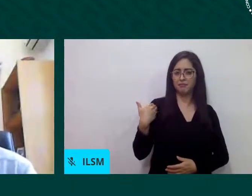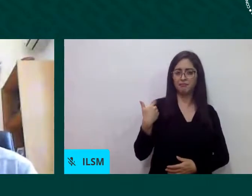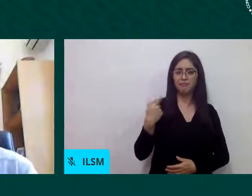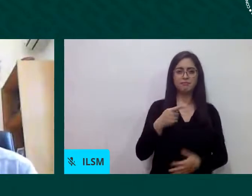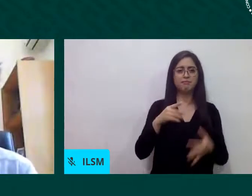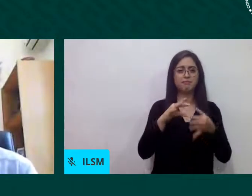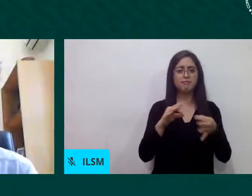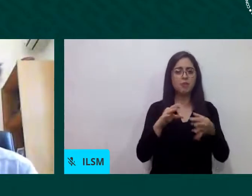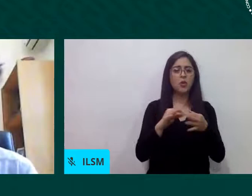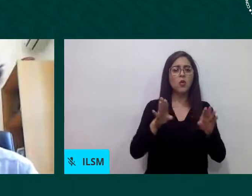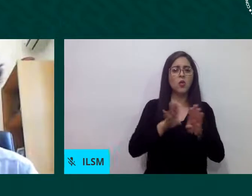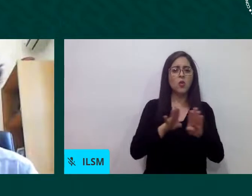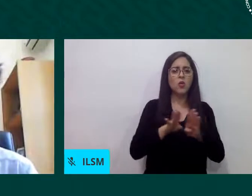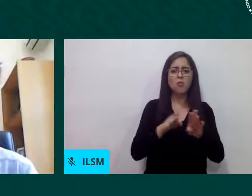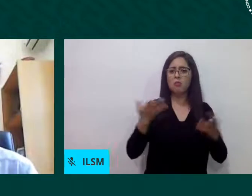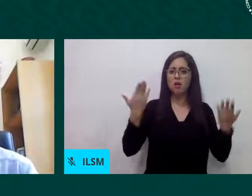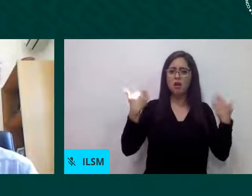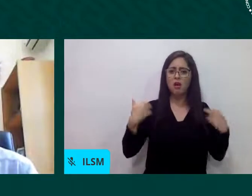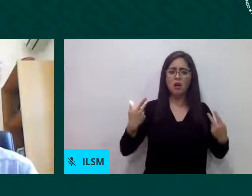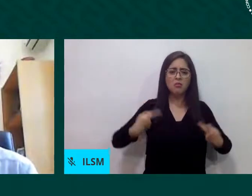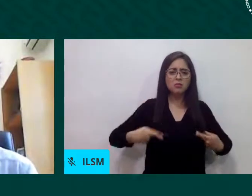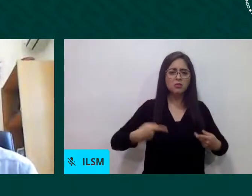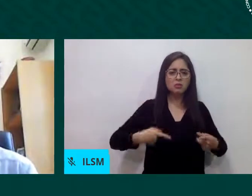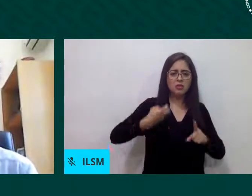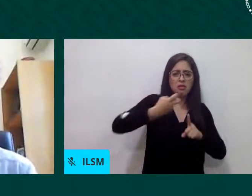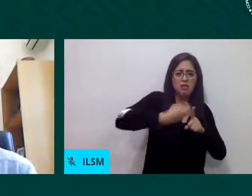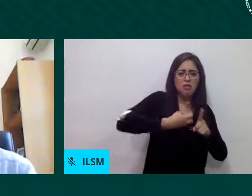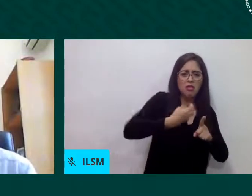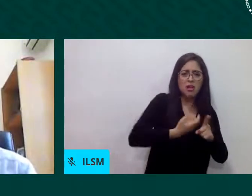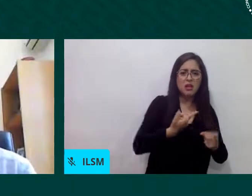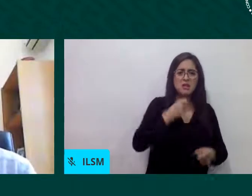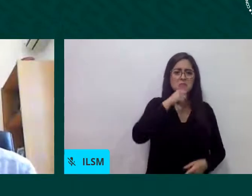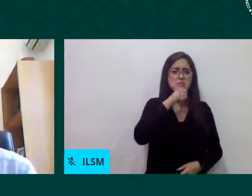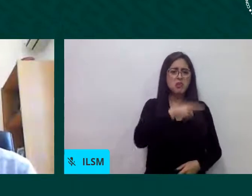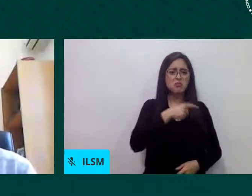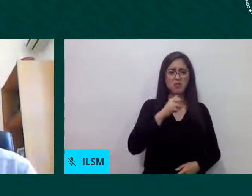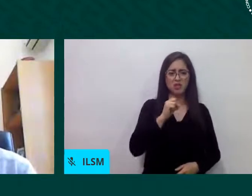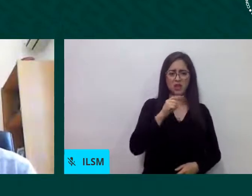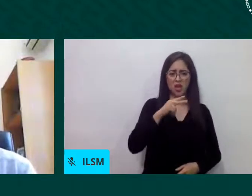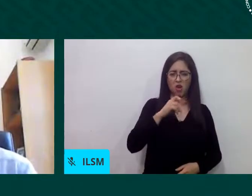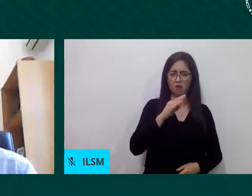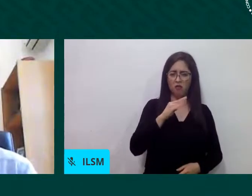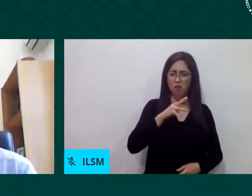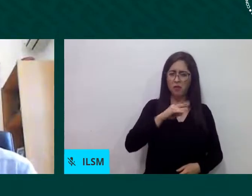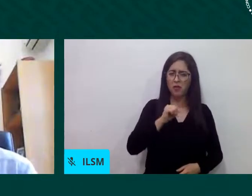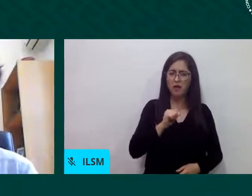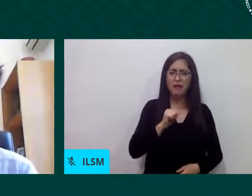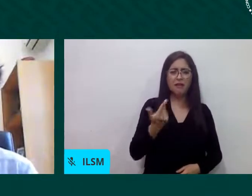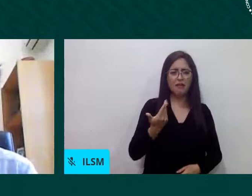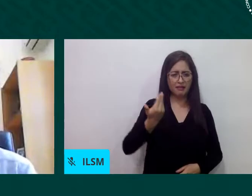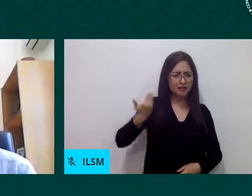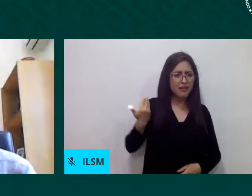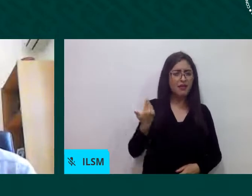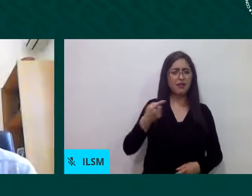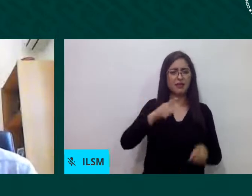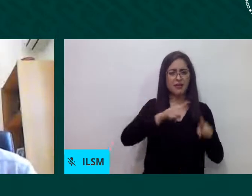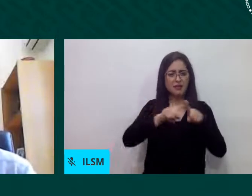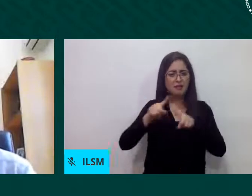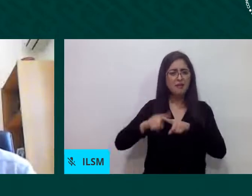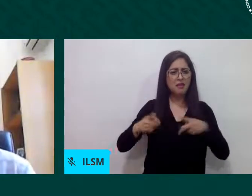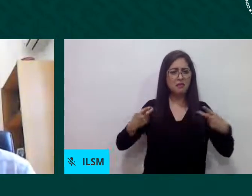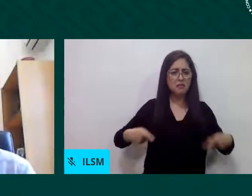xenofobia que lo lo comentaron en varias intervenciones para